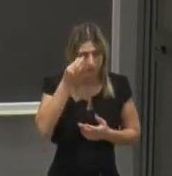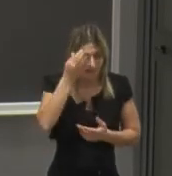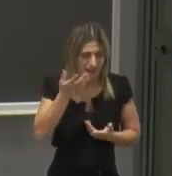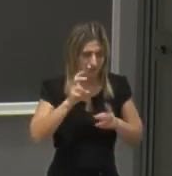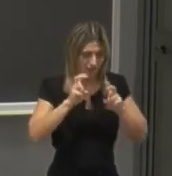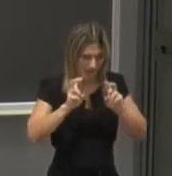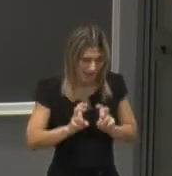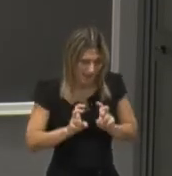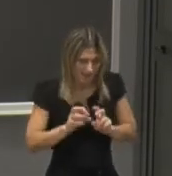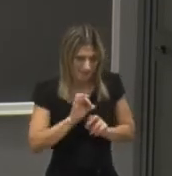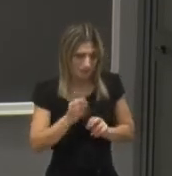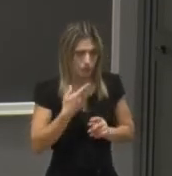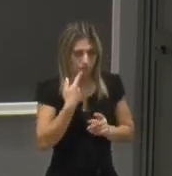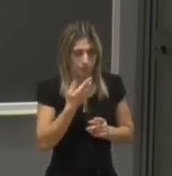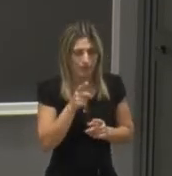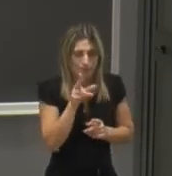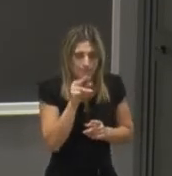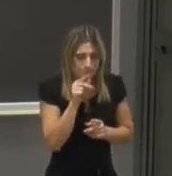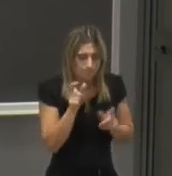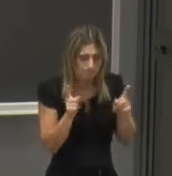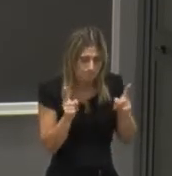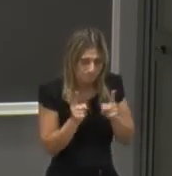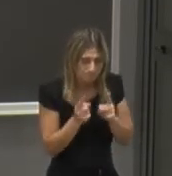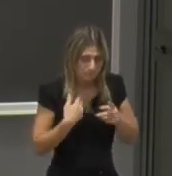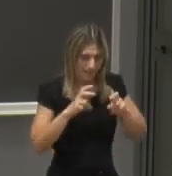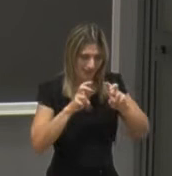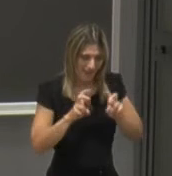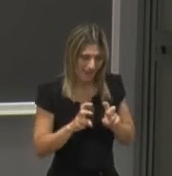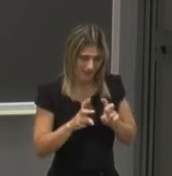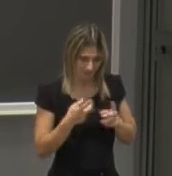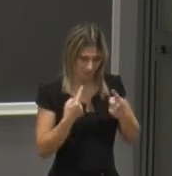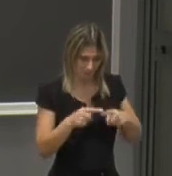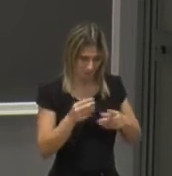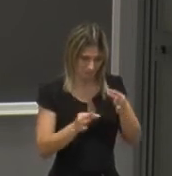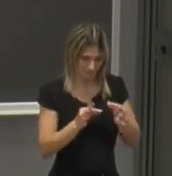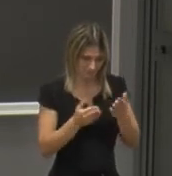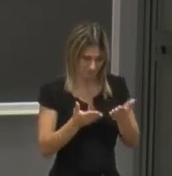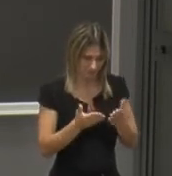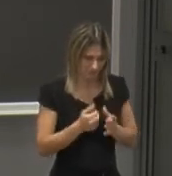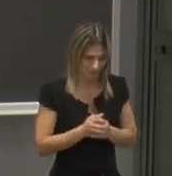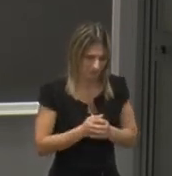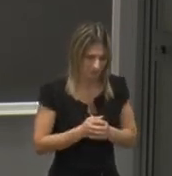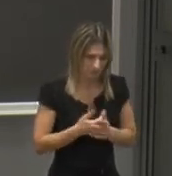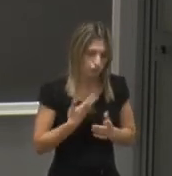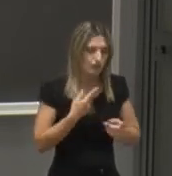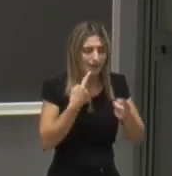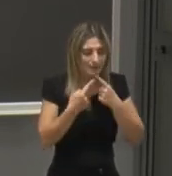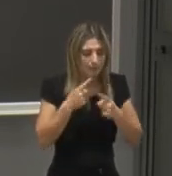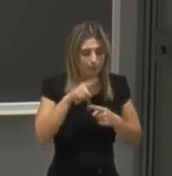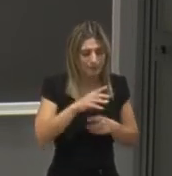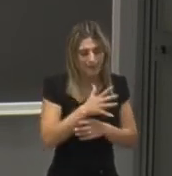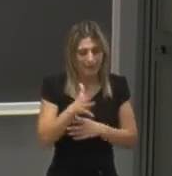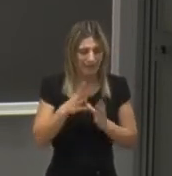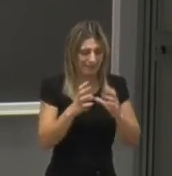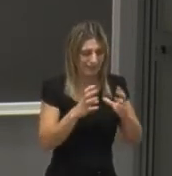elettrico per dirlo in parole molto sintetiche ma anche di molto altro e abbiamo rapporti consolidati con